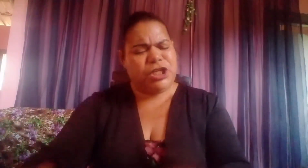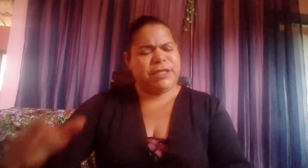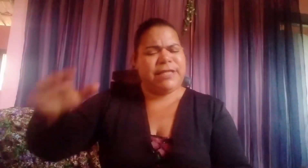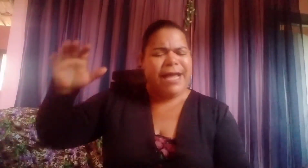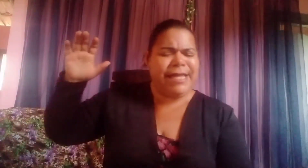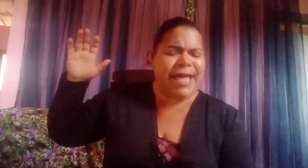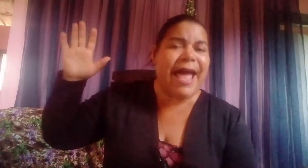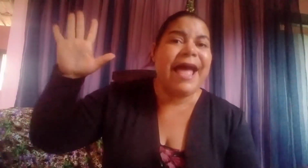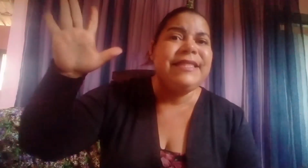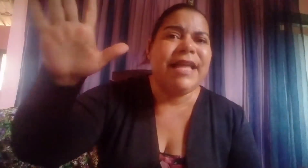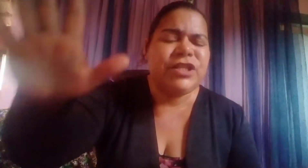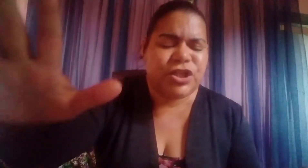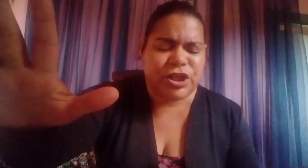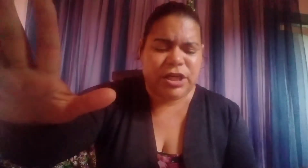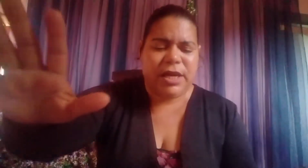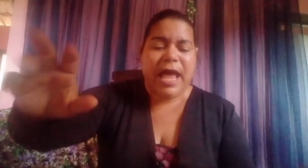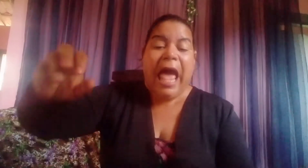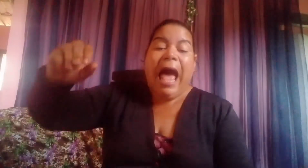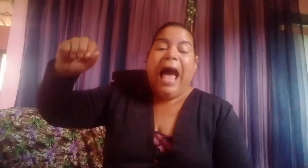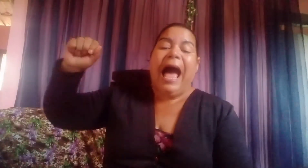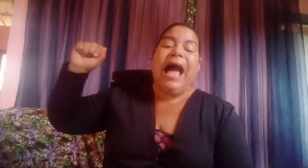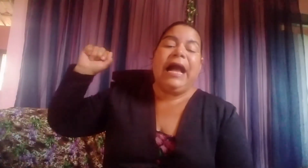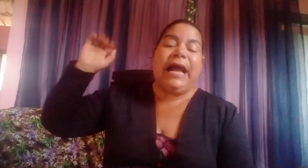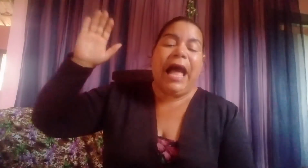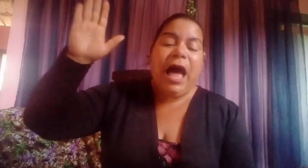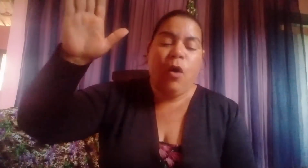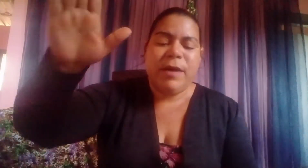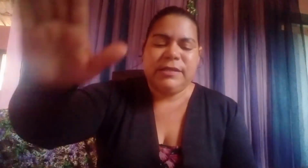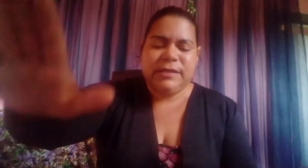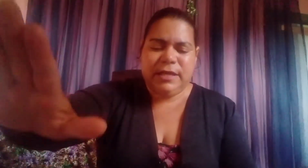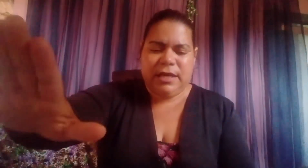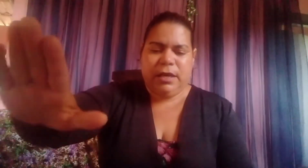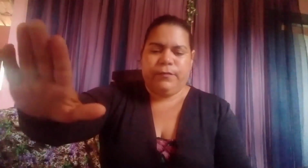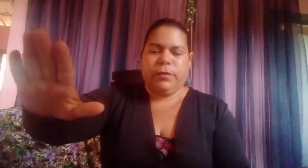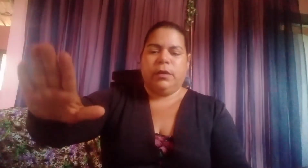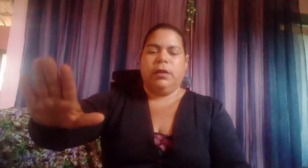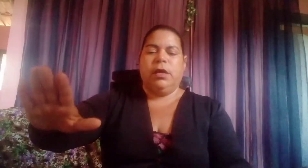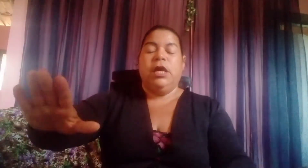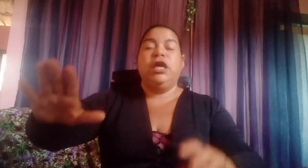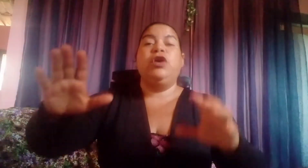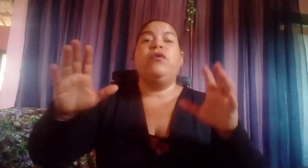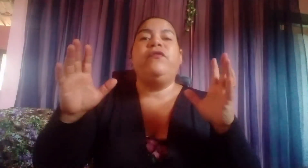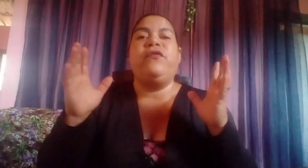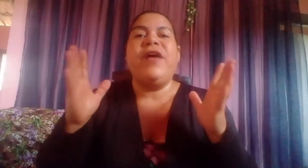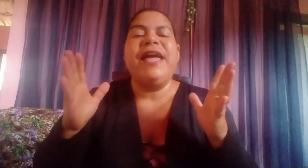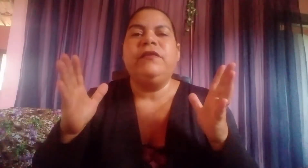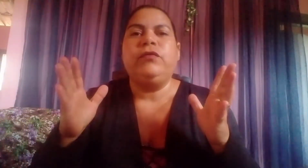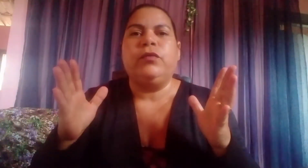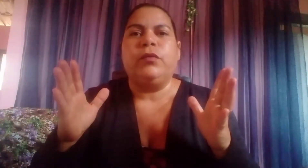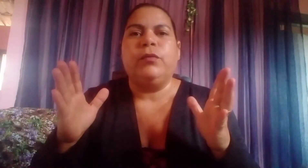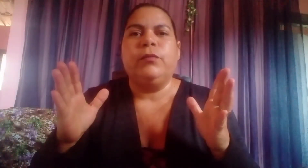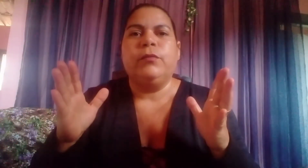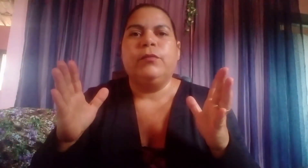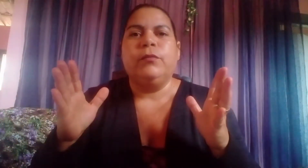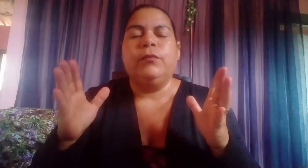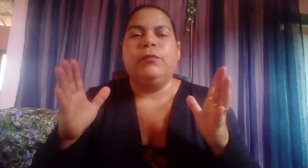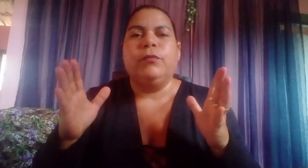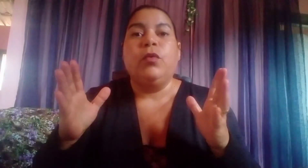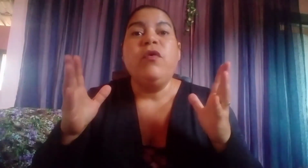disse, aquieta-te, acalma-se. E o vento, o